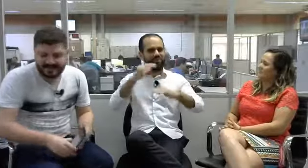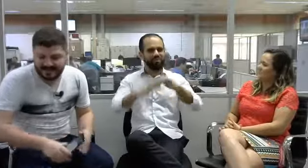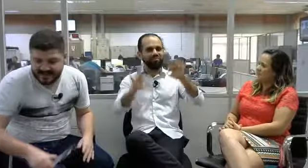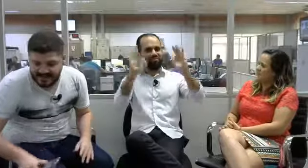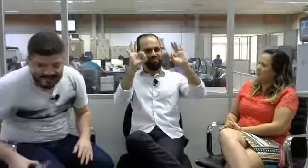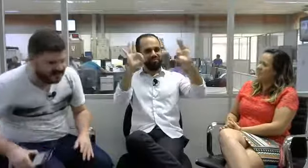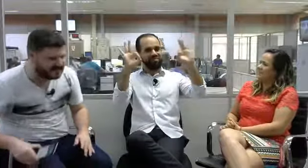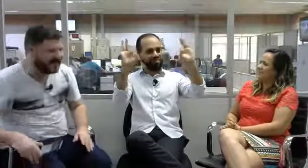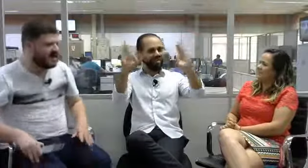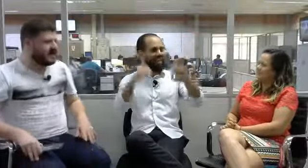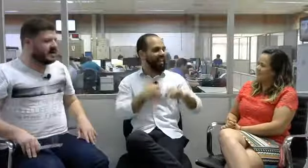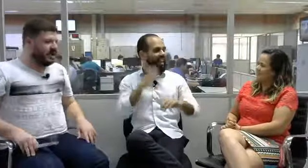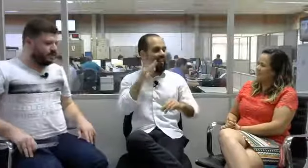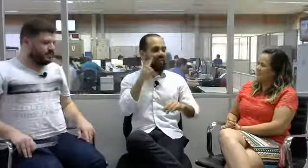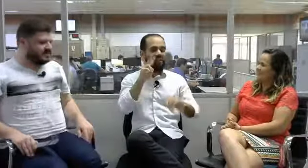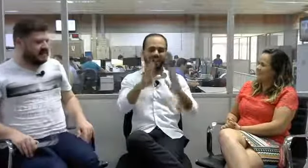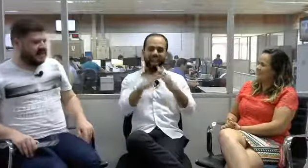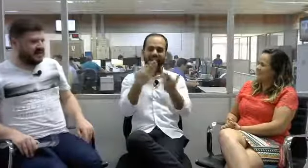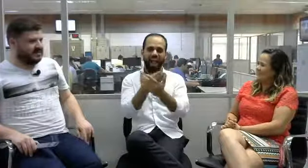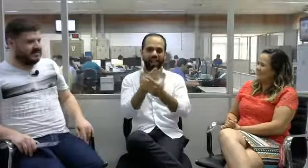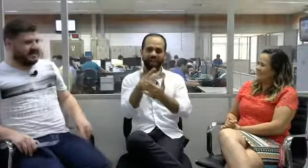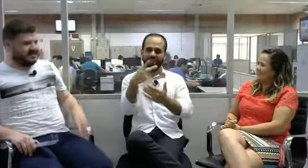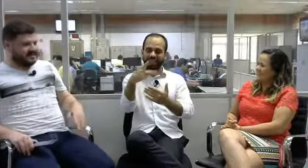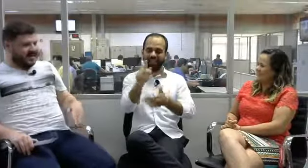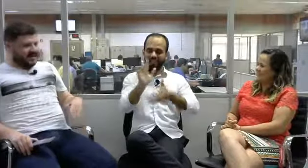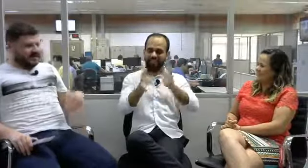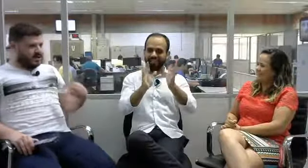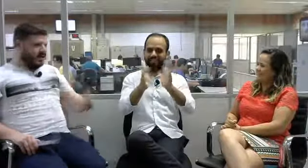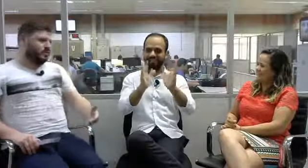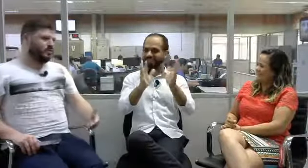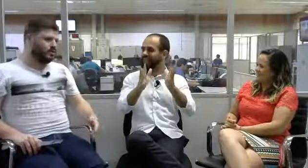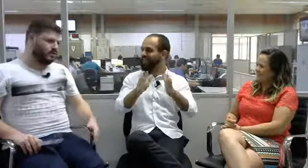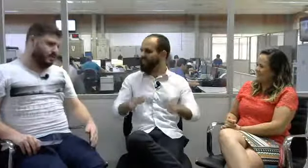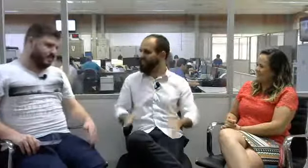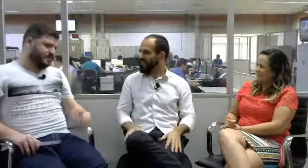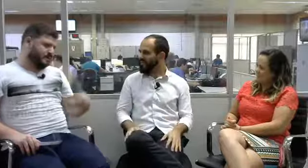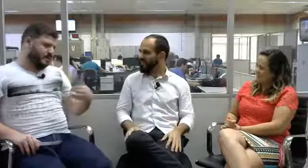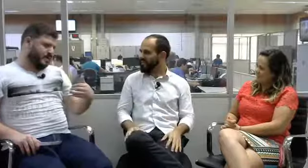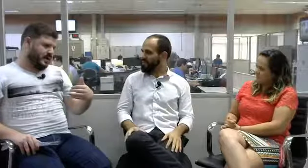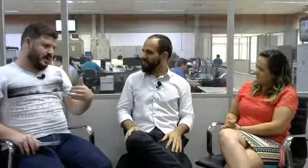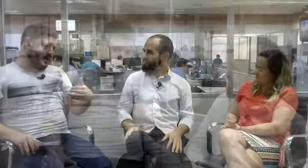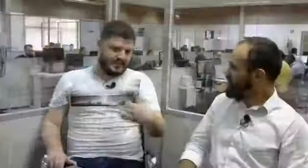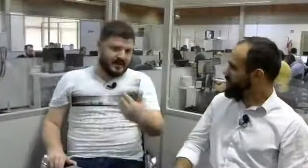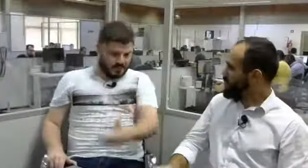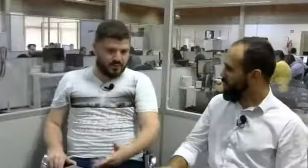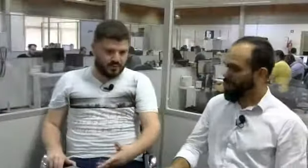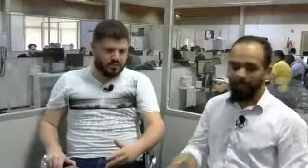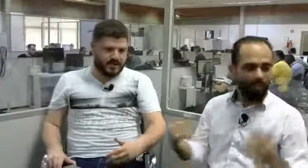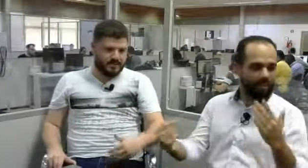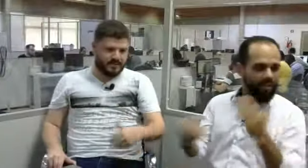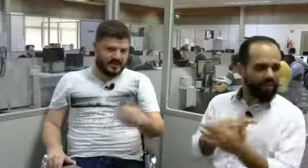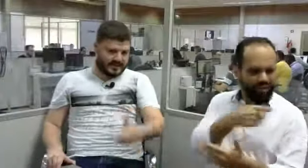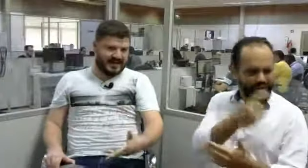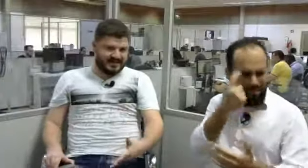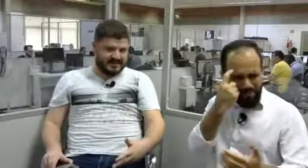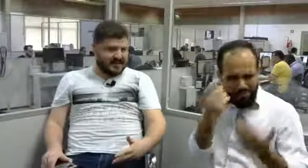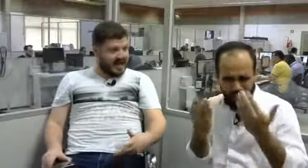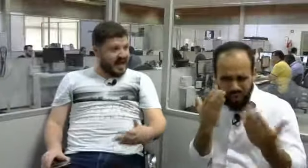dele em Libras. Glaucio, você faz atendimento terapêutico, né? Psicanálise em